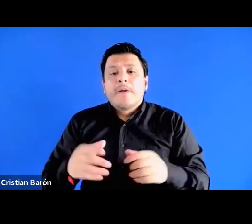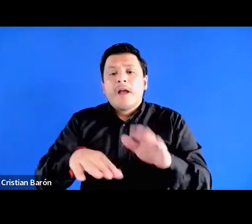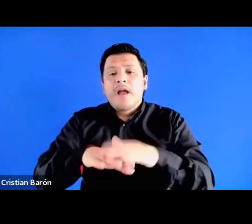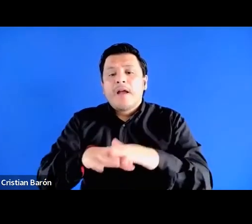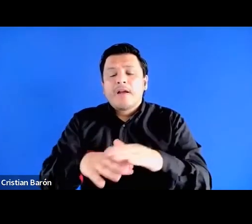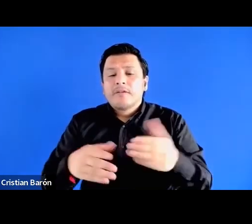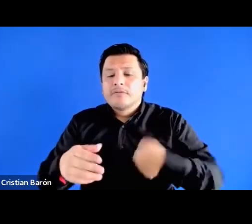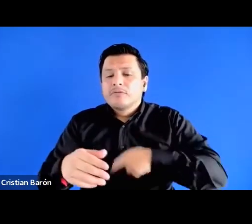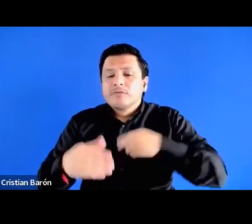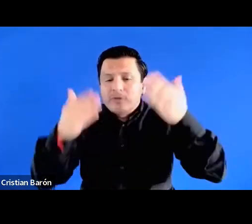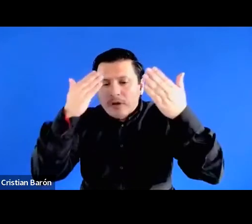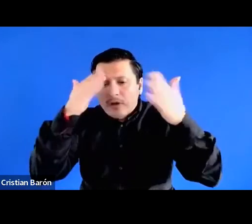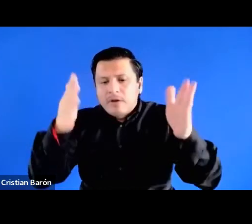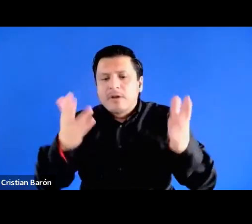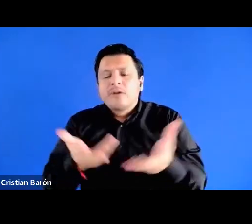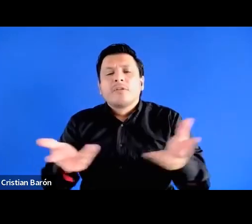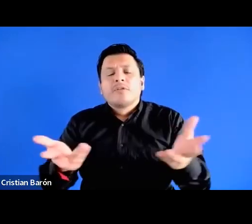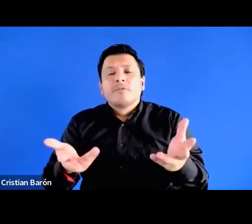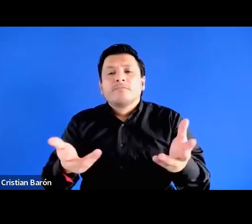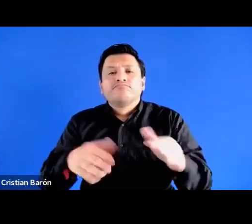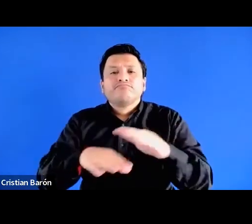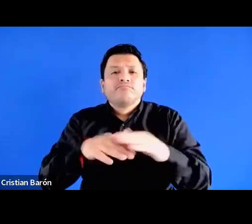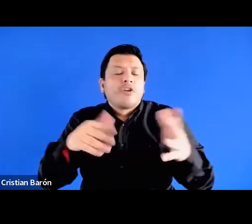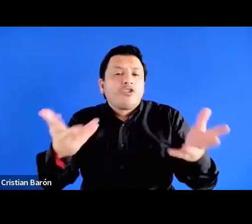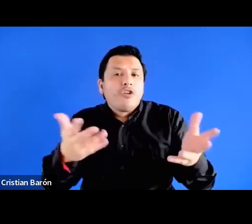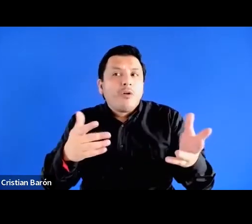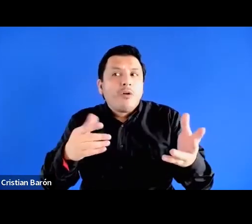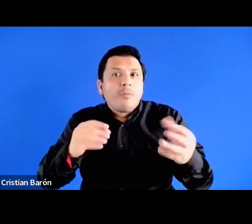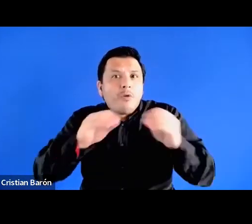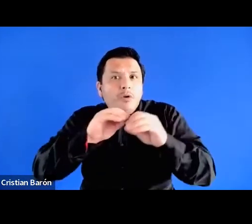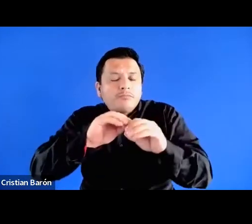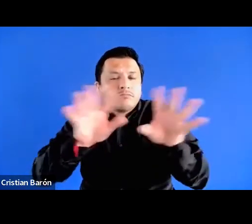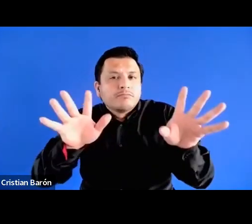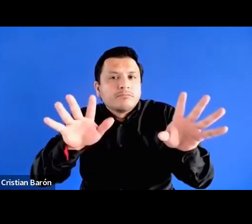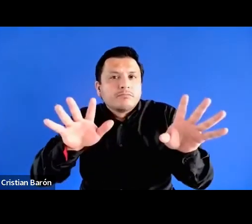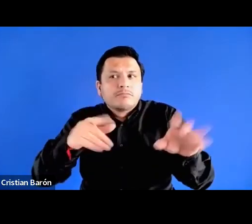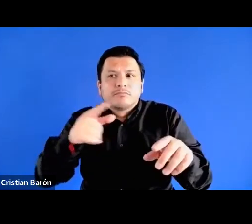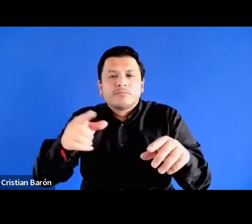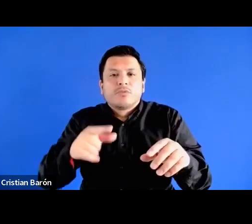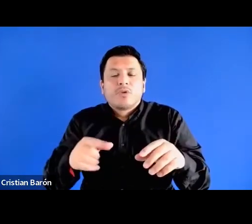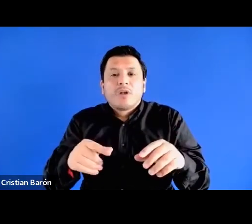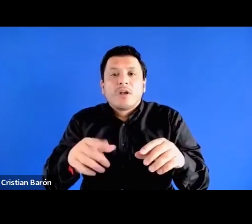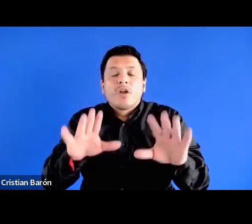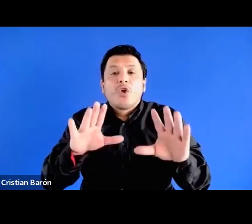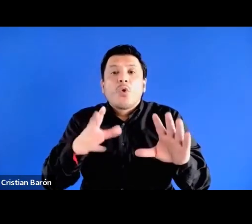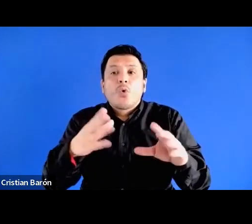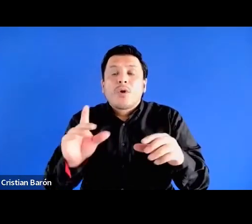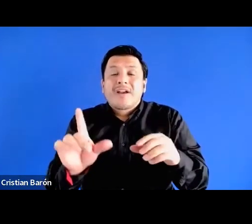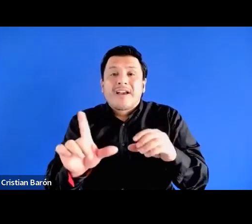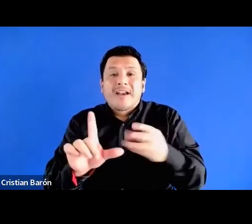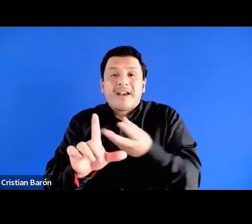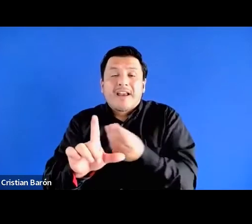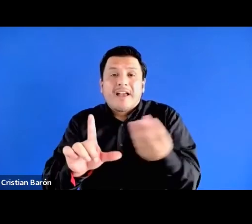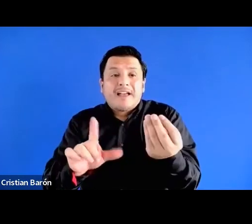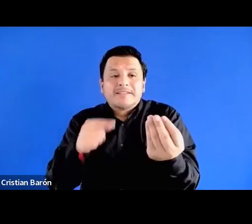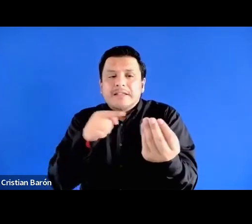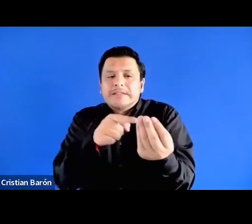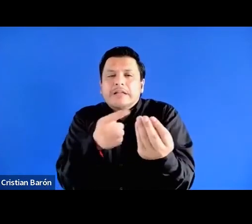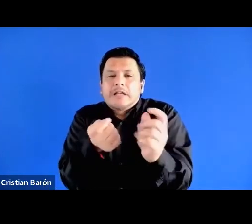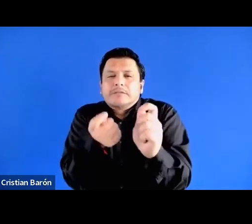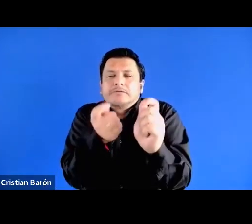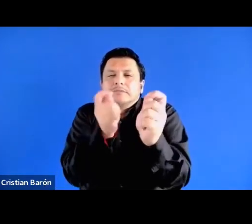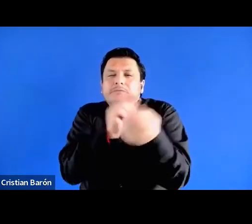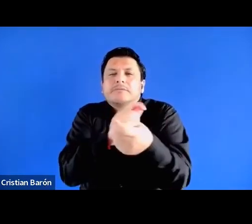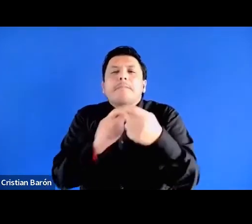pregunta ¿no? cómo hay un blanqueamiento de las clases medias negras en muchos sentidos que es